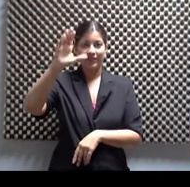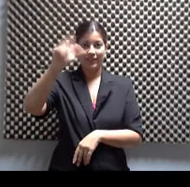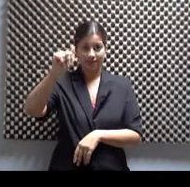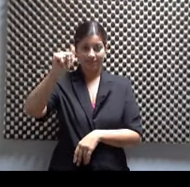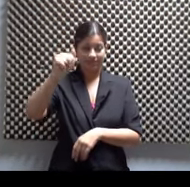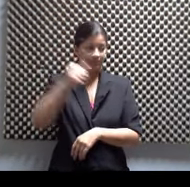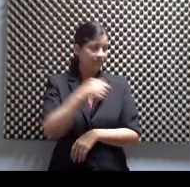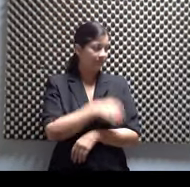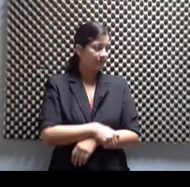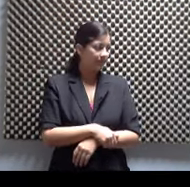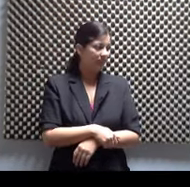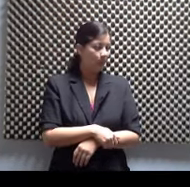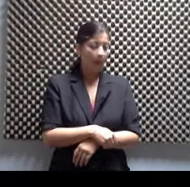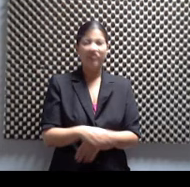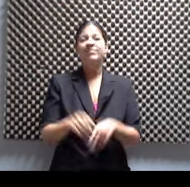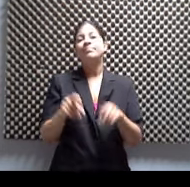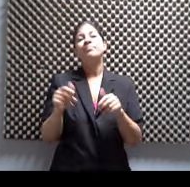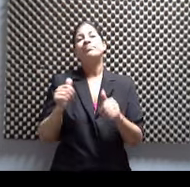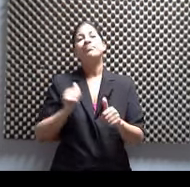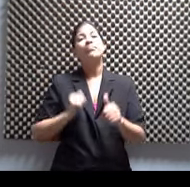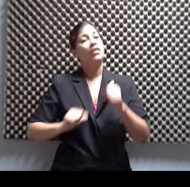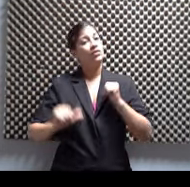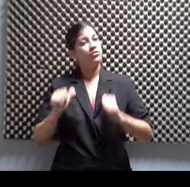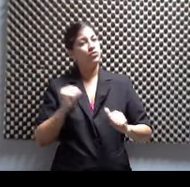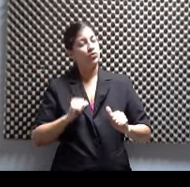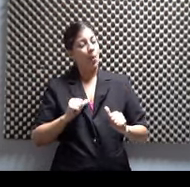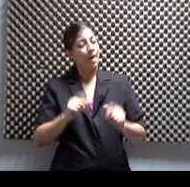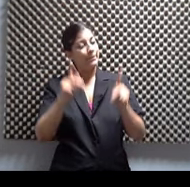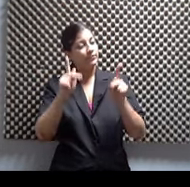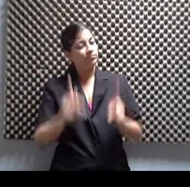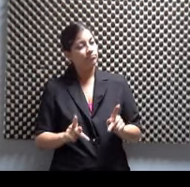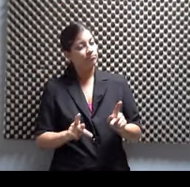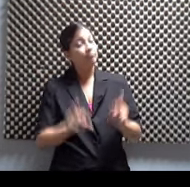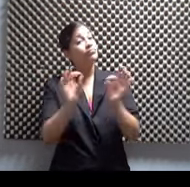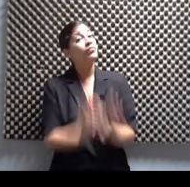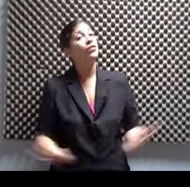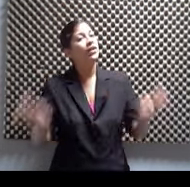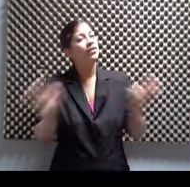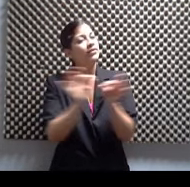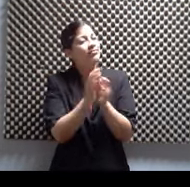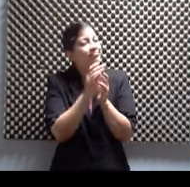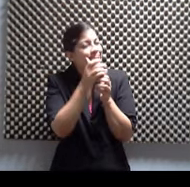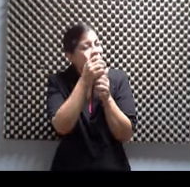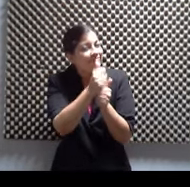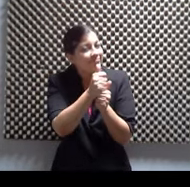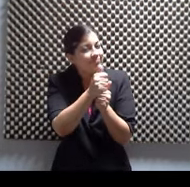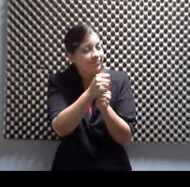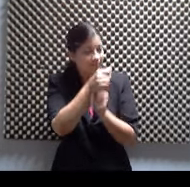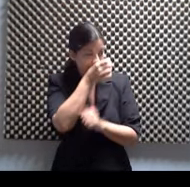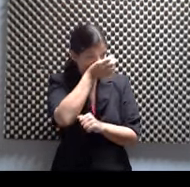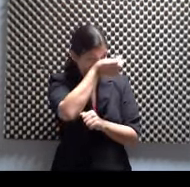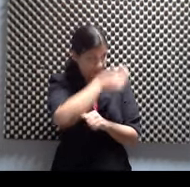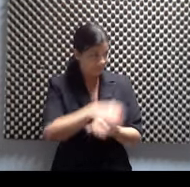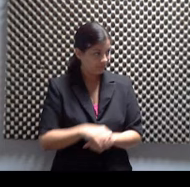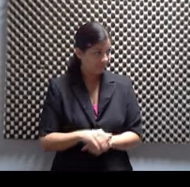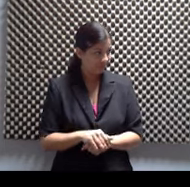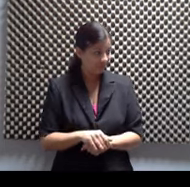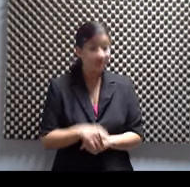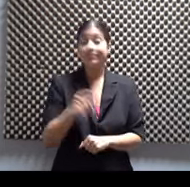un personaje sumamente enigmático y misterioso y el estar en escena y ella se encarga también del vestuario, pues